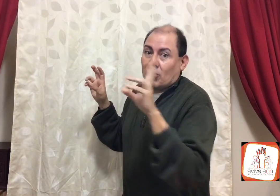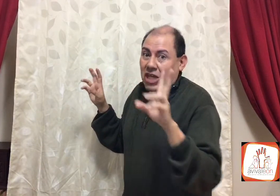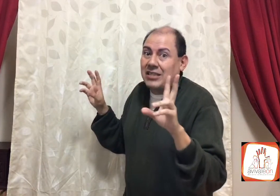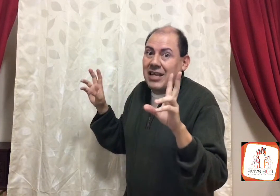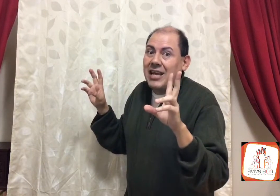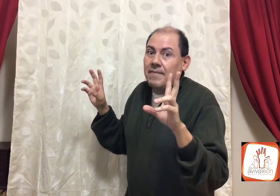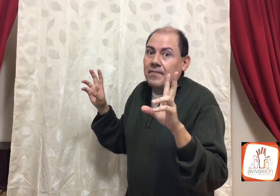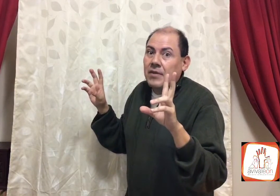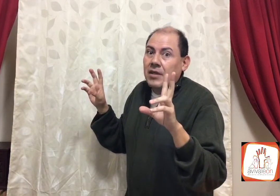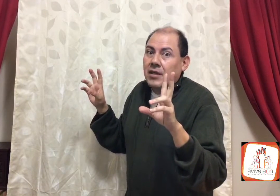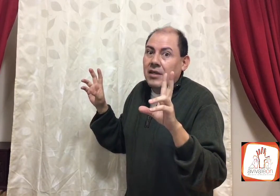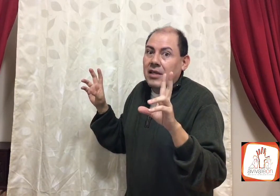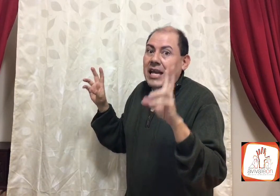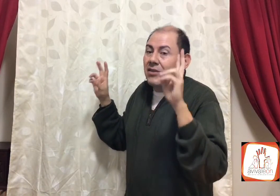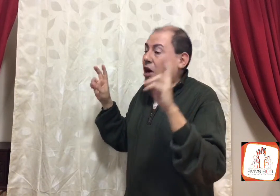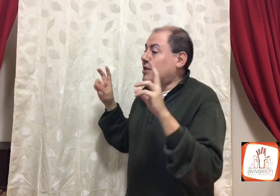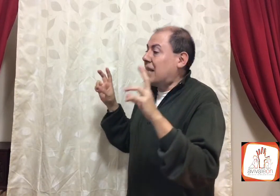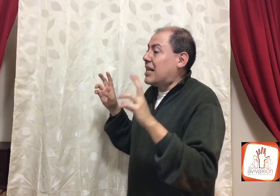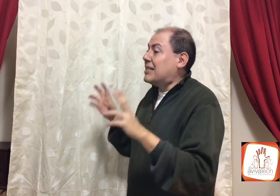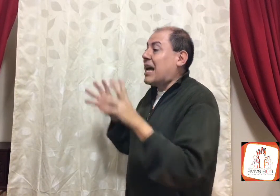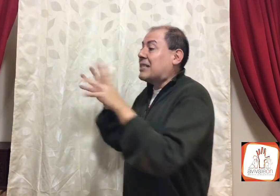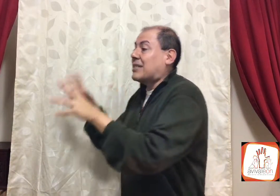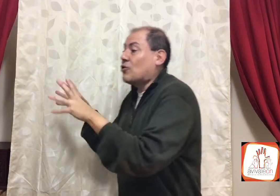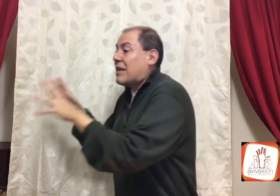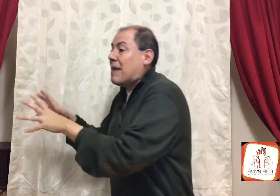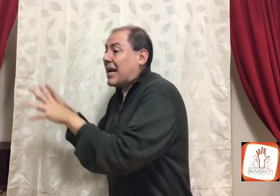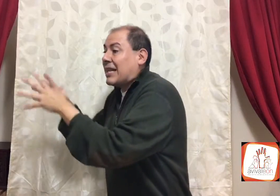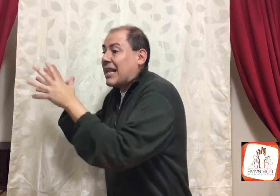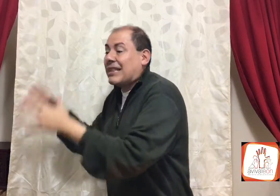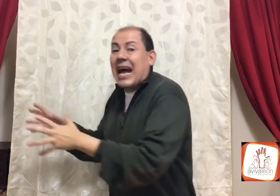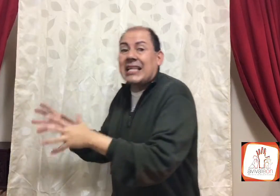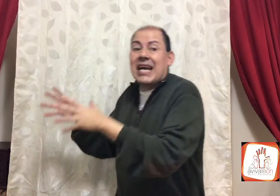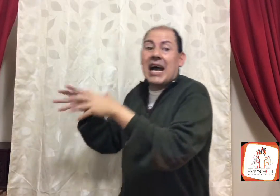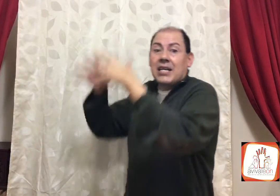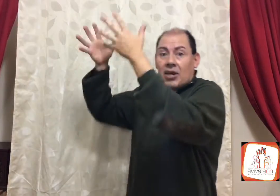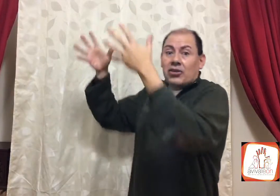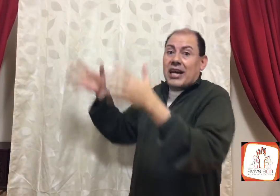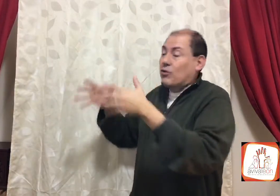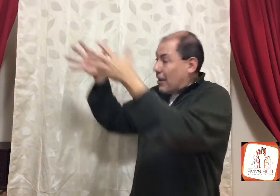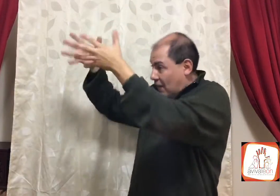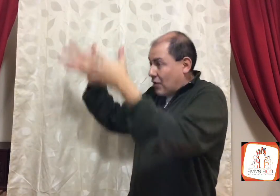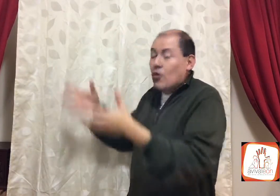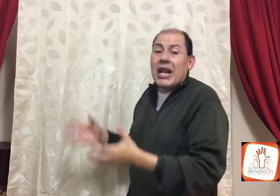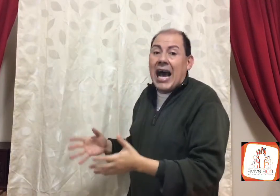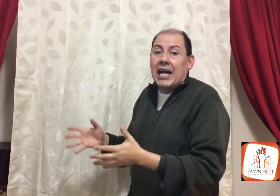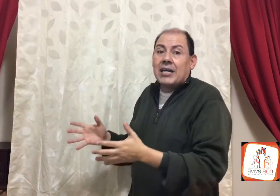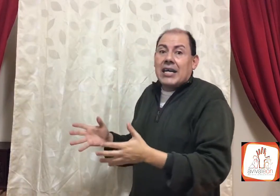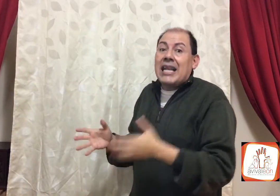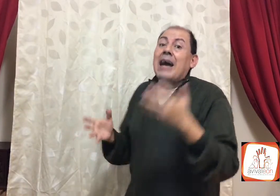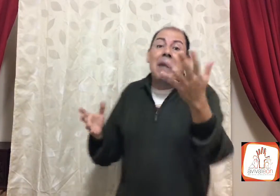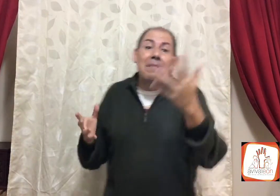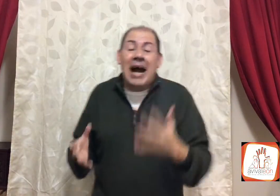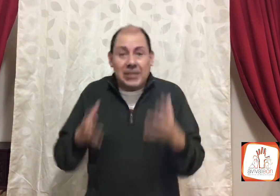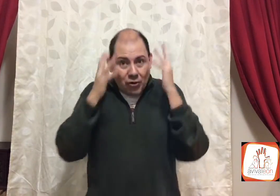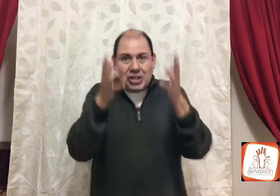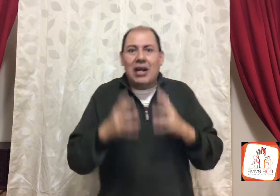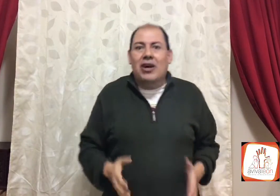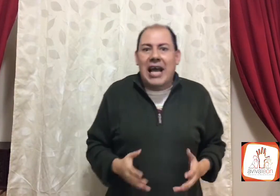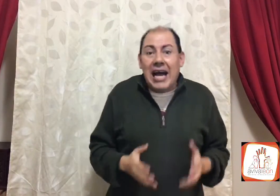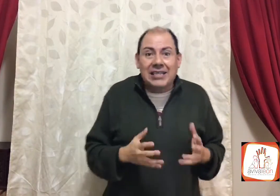¿Escuchaste? Y entonces le dice, haces una imagen de talla, o sea, una figura, y la mamá escucha lo que hace,